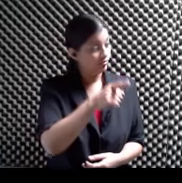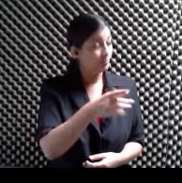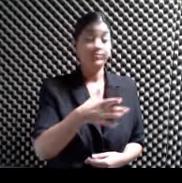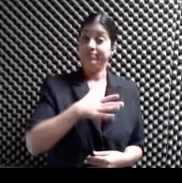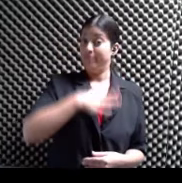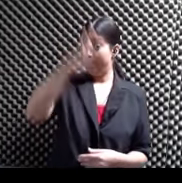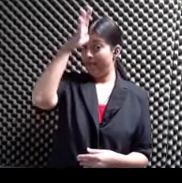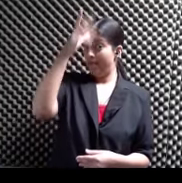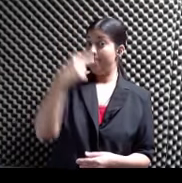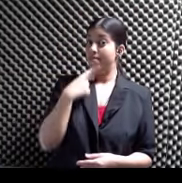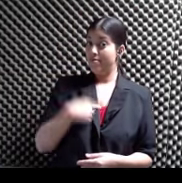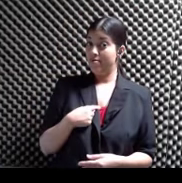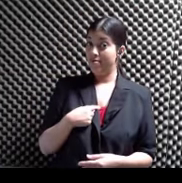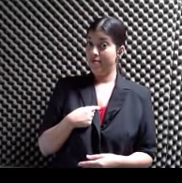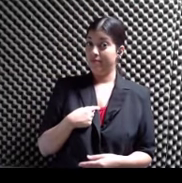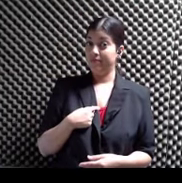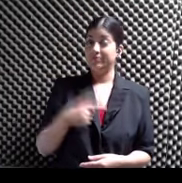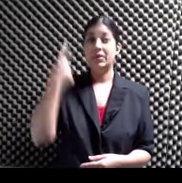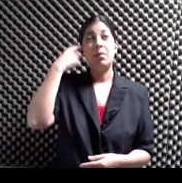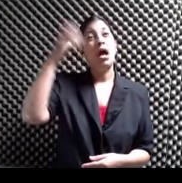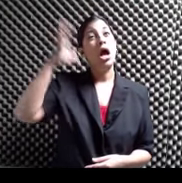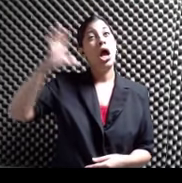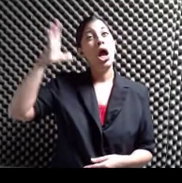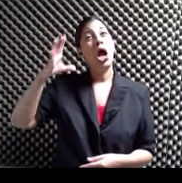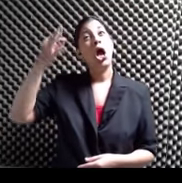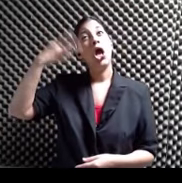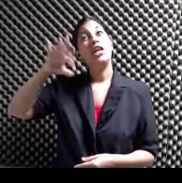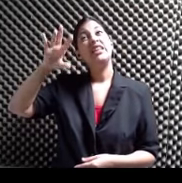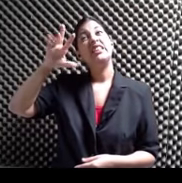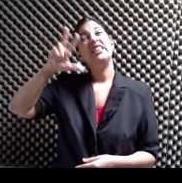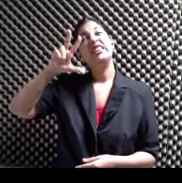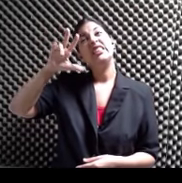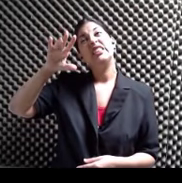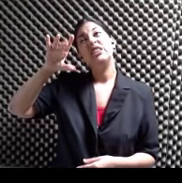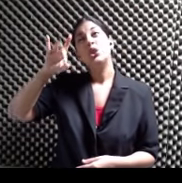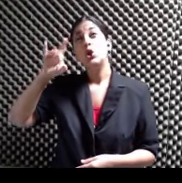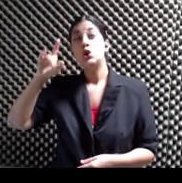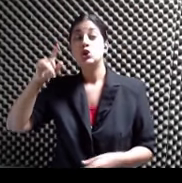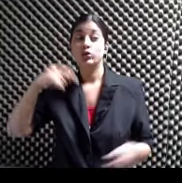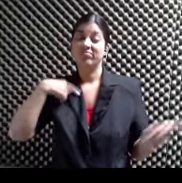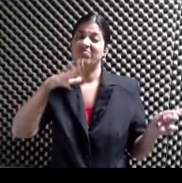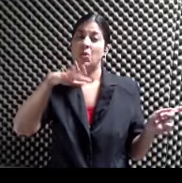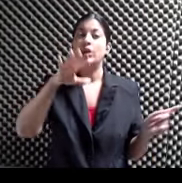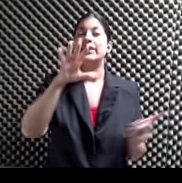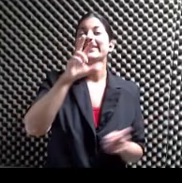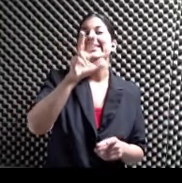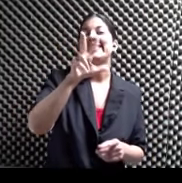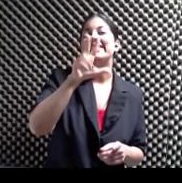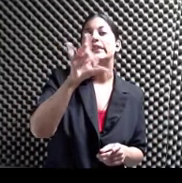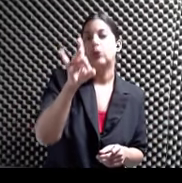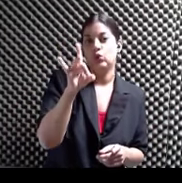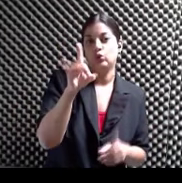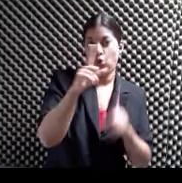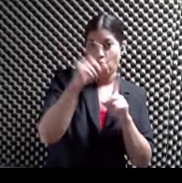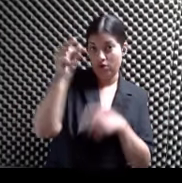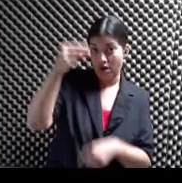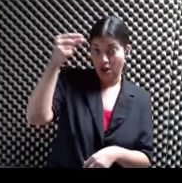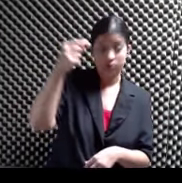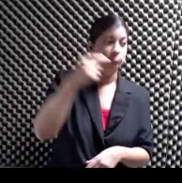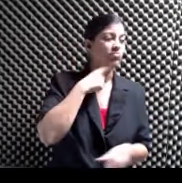me contaba Ajá Que para allá Para los años 38 Quizás 40 Él la llevó a ver en 38 grados Eso Eso yo lo había escuchado Ahí está Eso yo